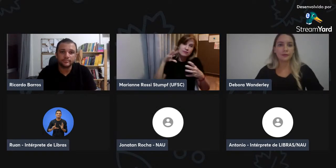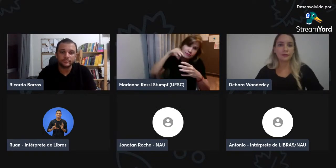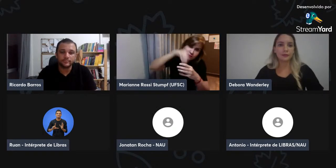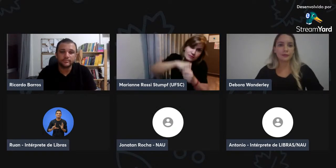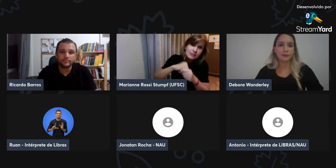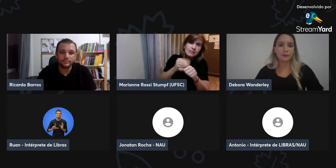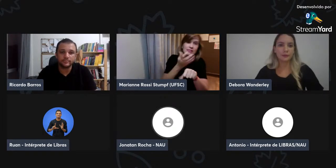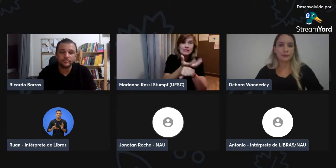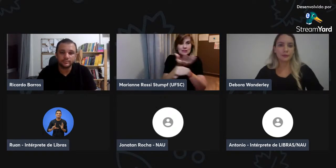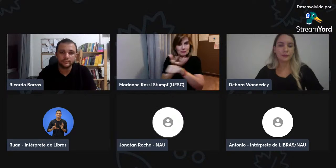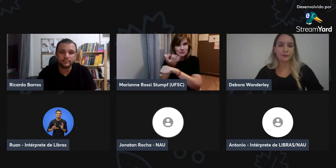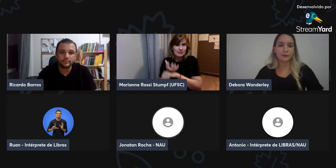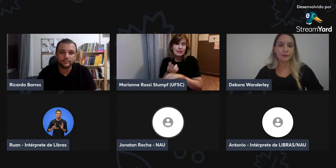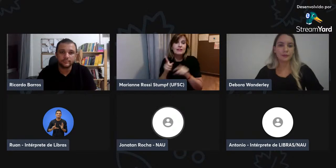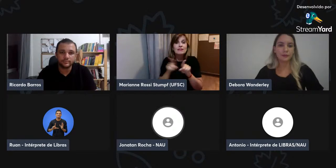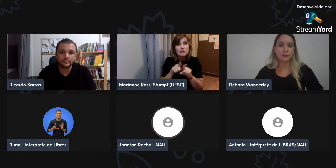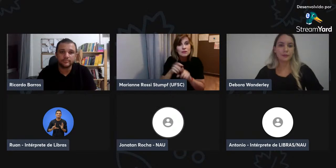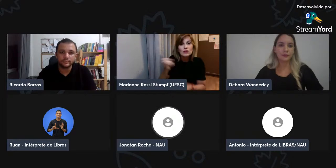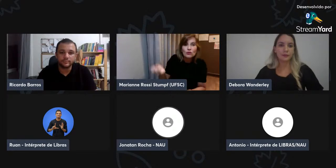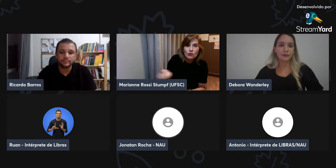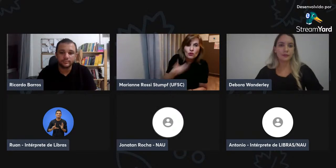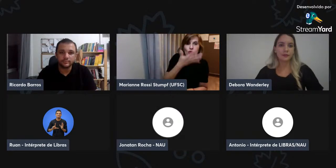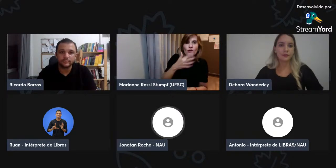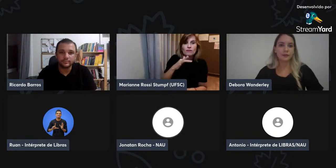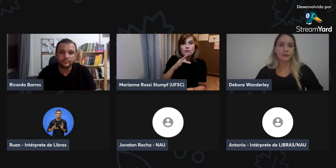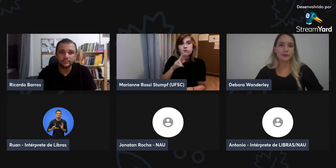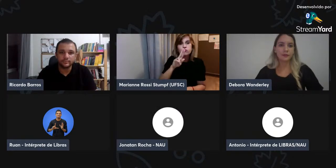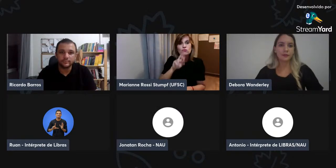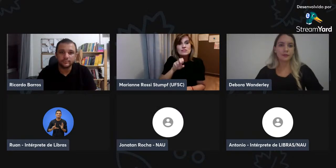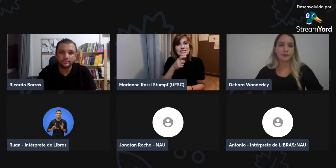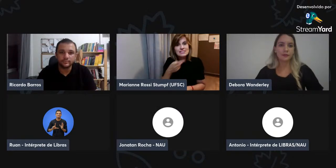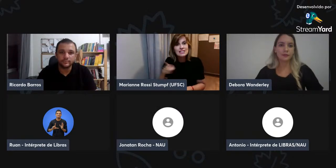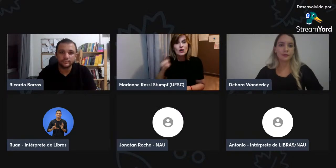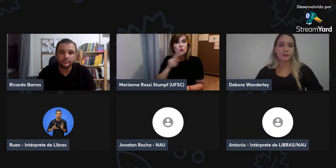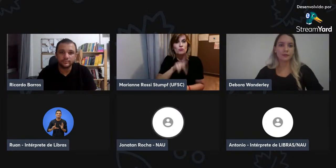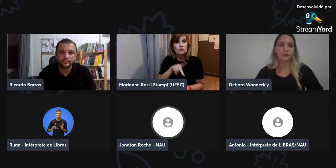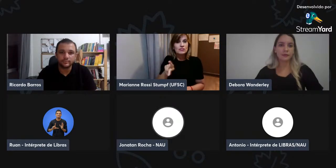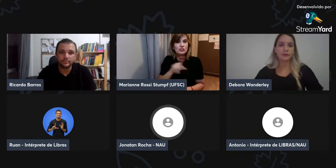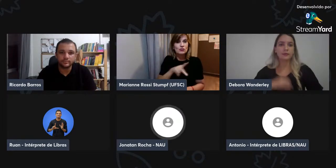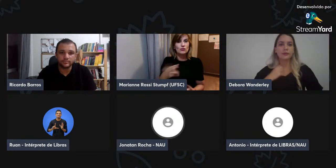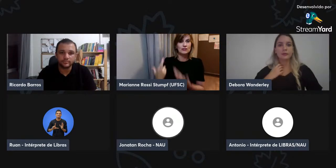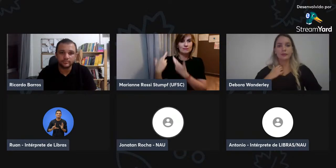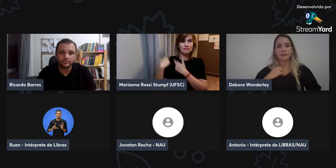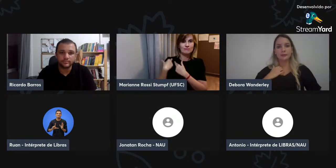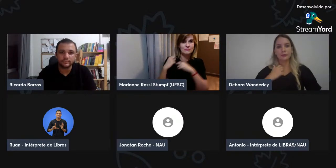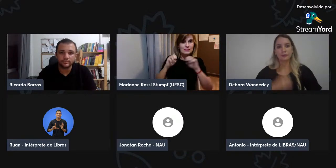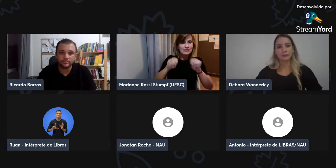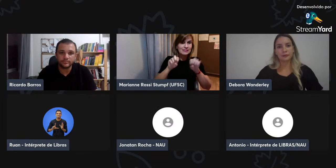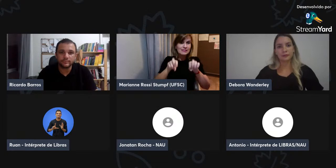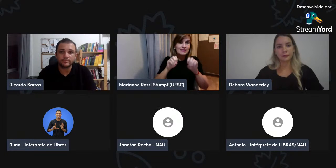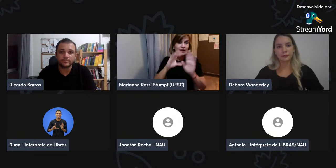desculpa, da língua de sinais. Então, é necessário, né?